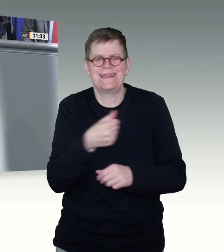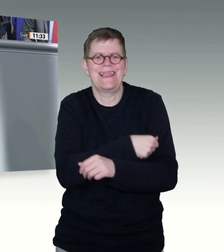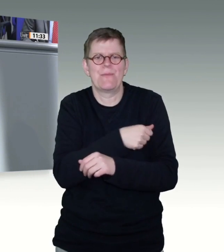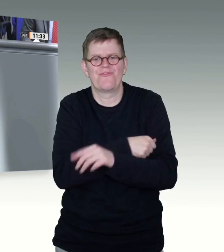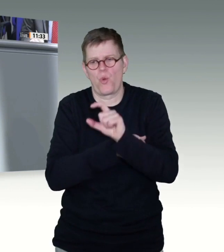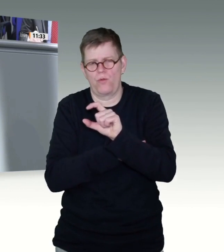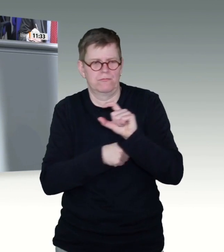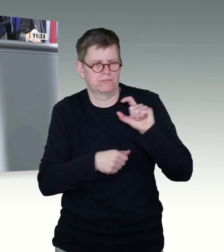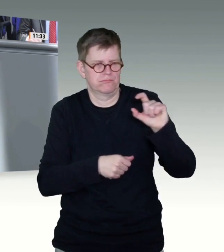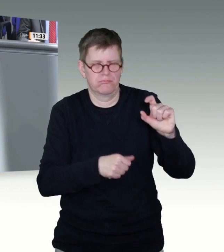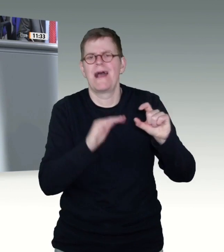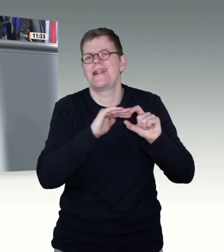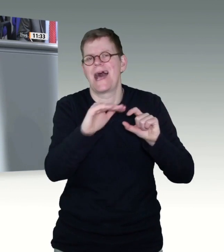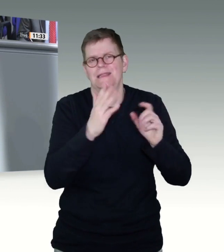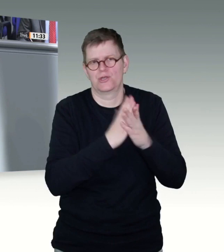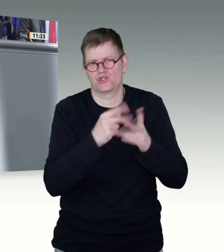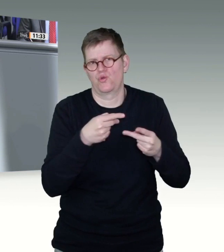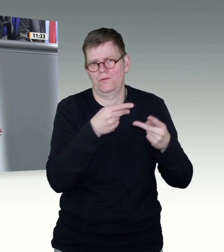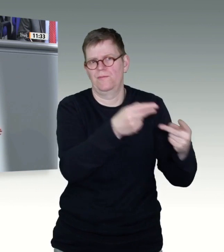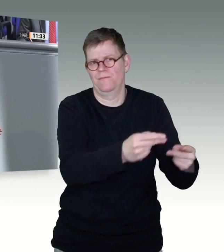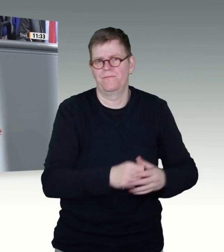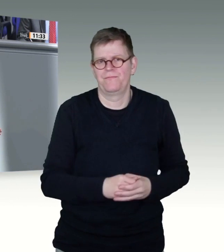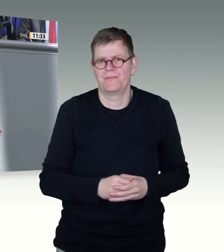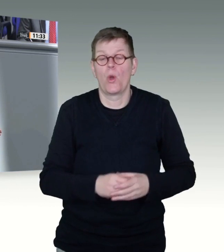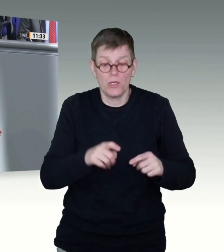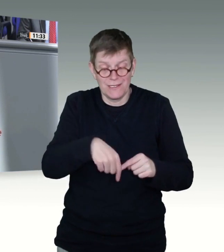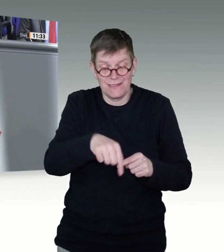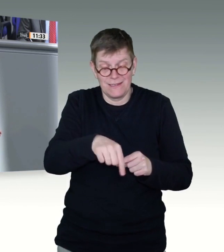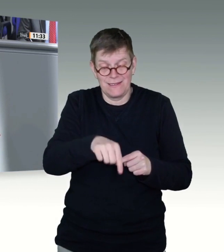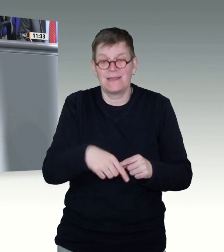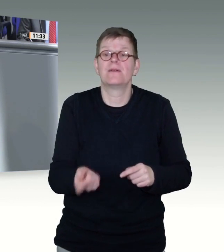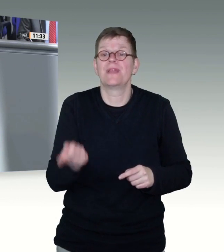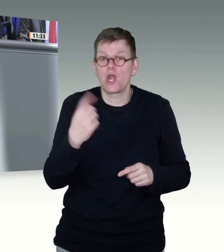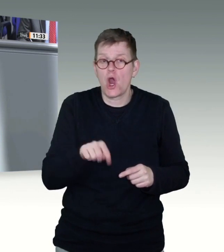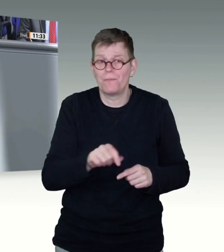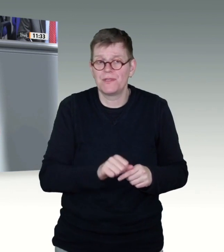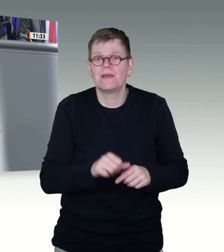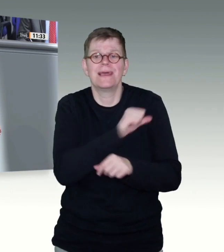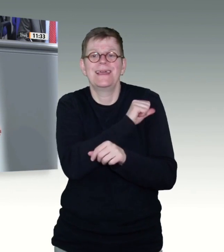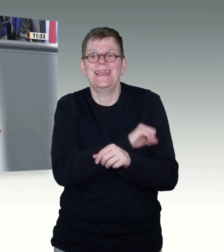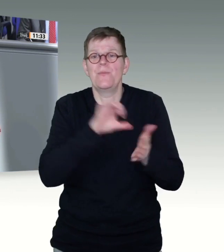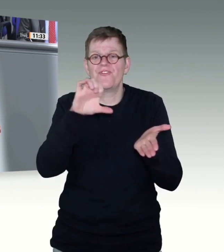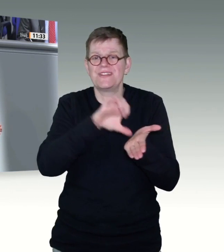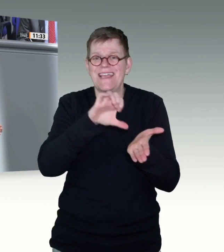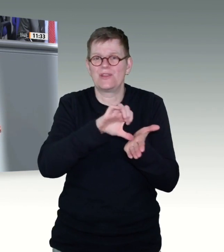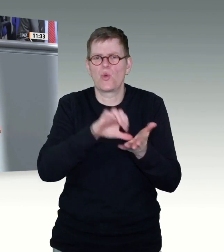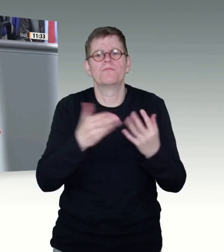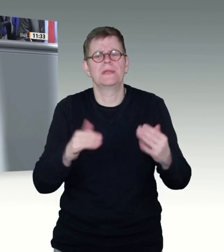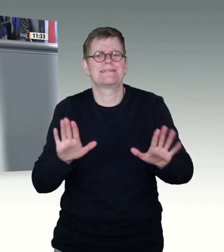erleben, dass erste Impfzentren an ihre Kapazitätsgrenzen kommen. Deshalb müssen